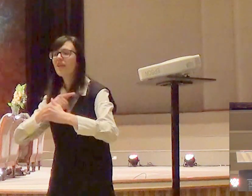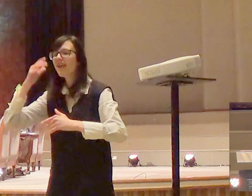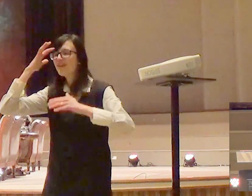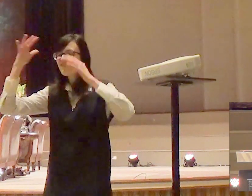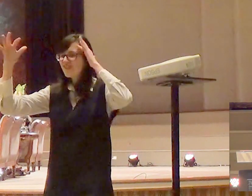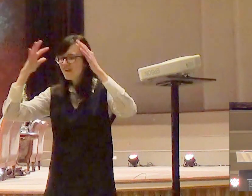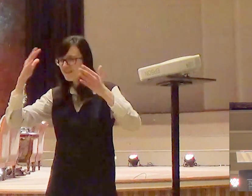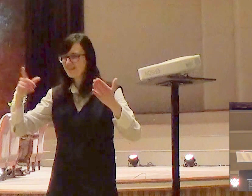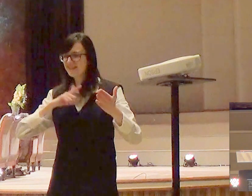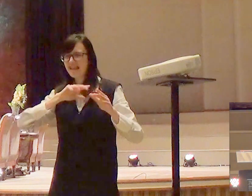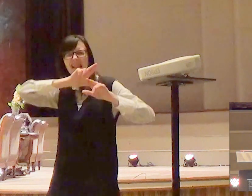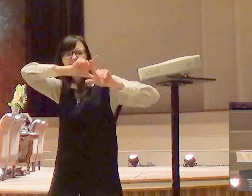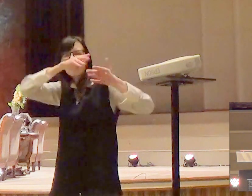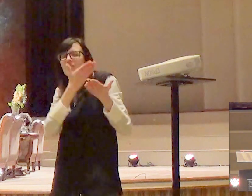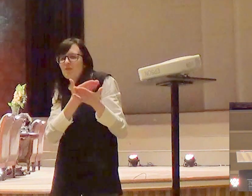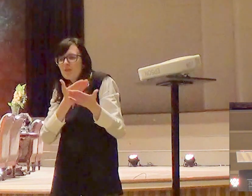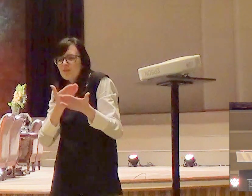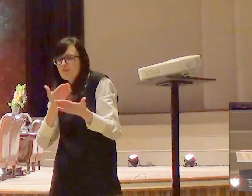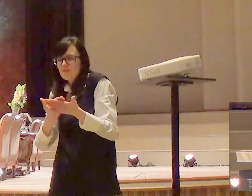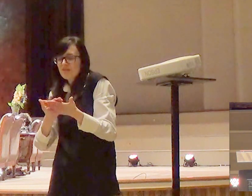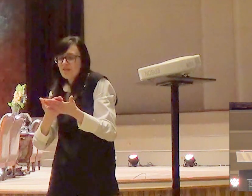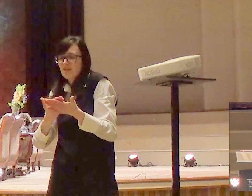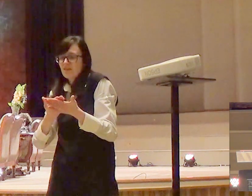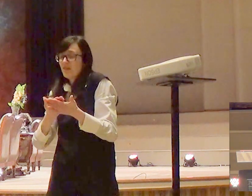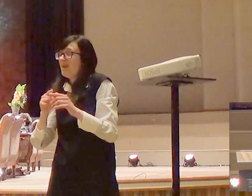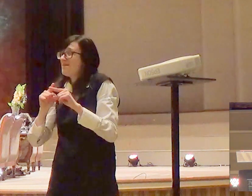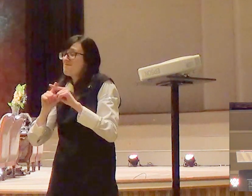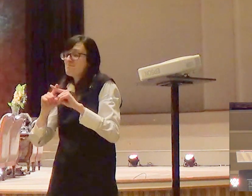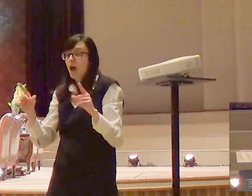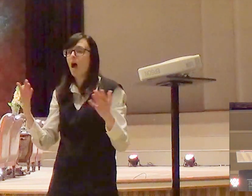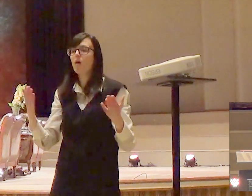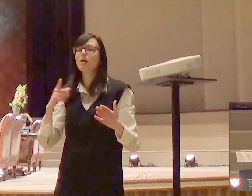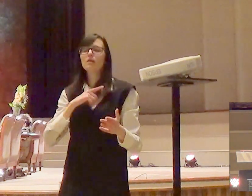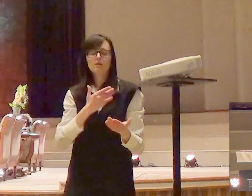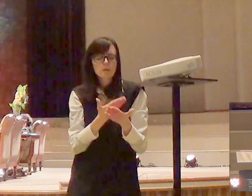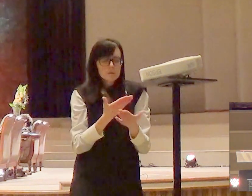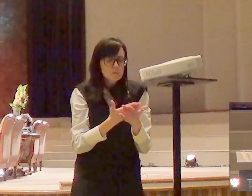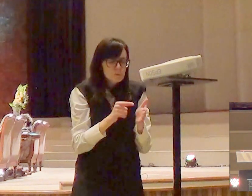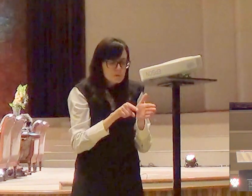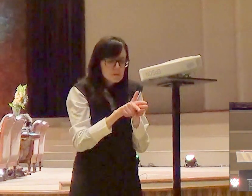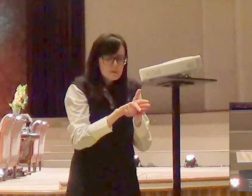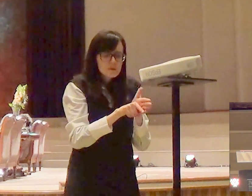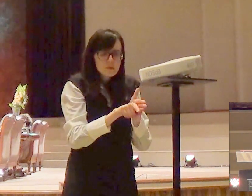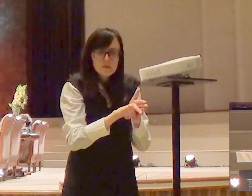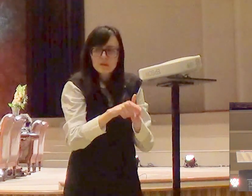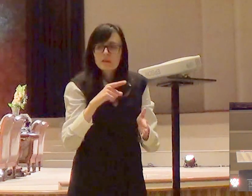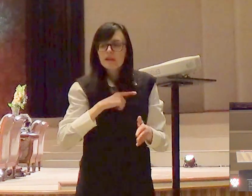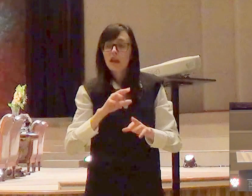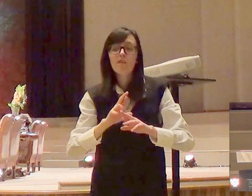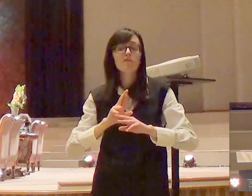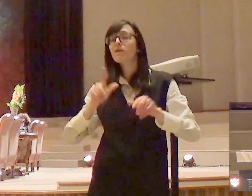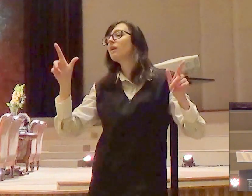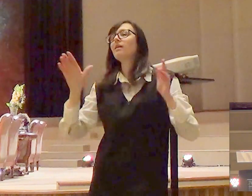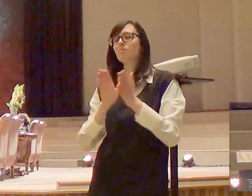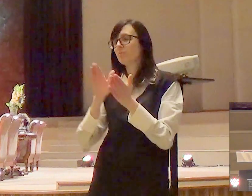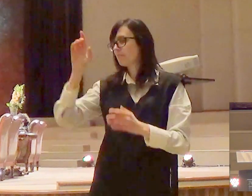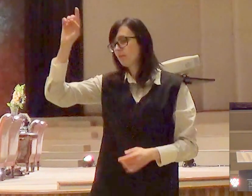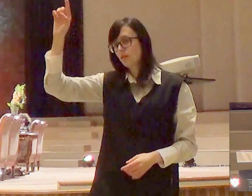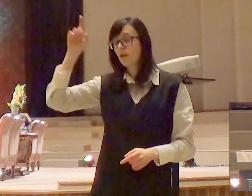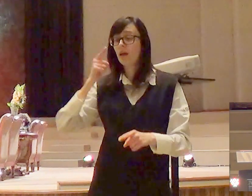tempo, e eu tenho agora uma ciência que, na verdade, é uma pseudociência, porque toda filosofia